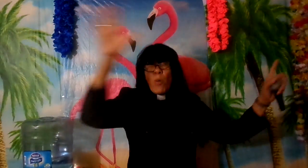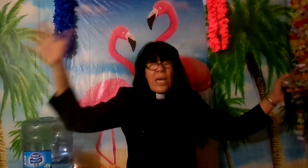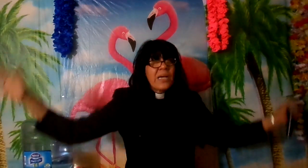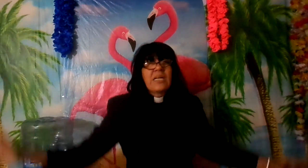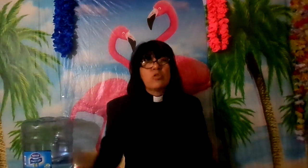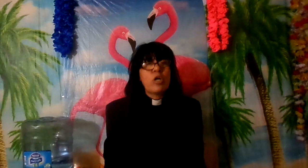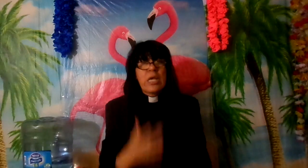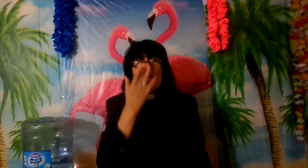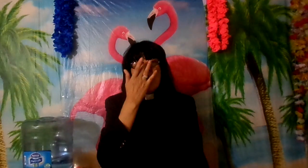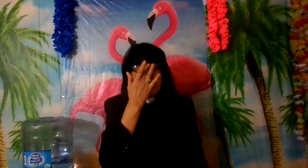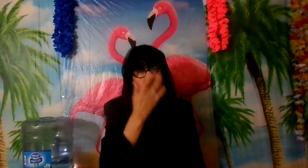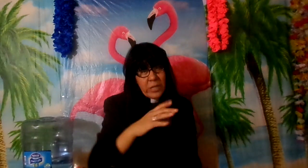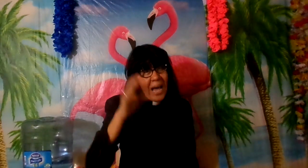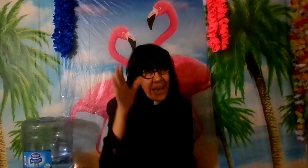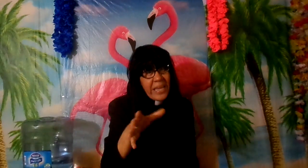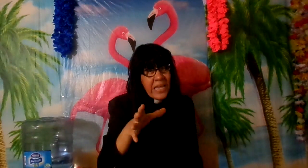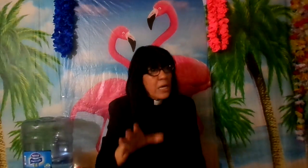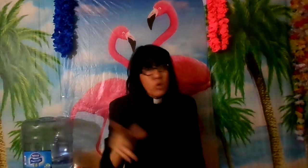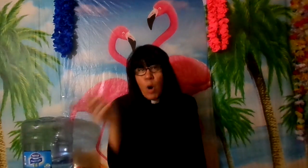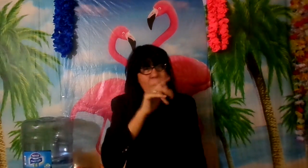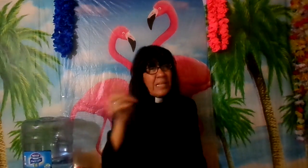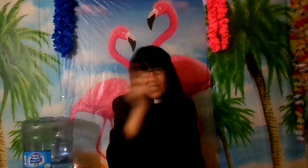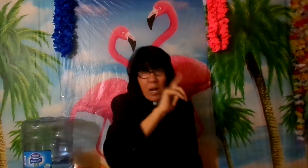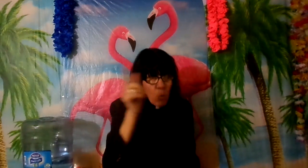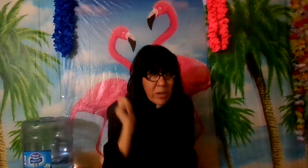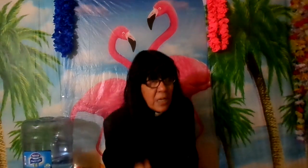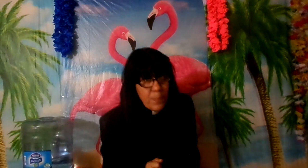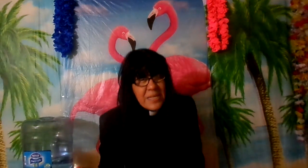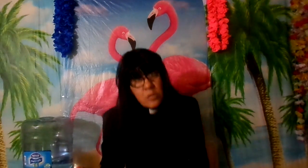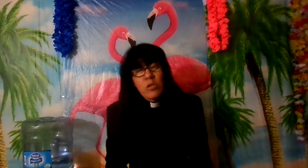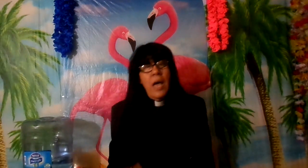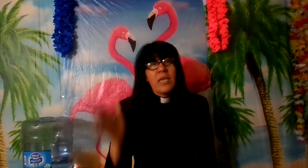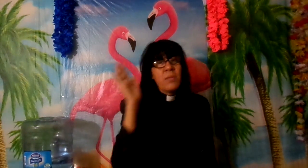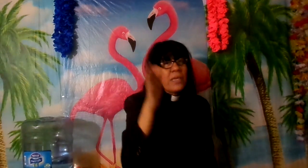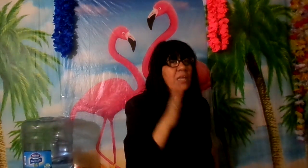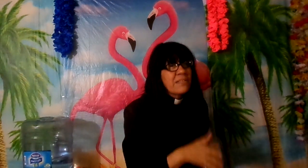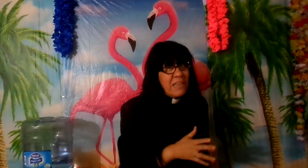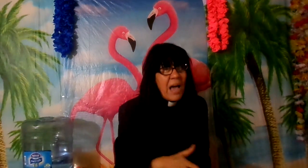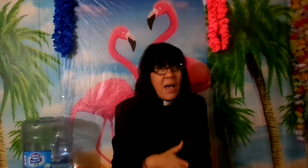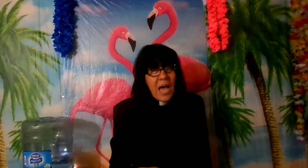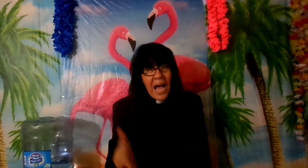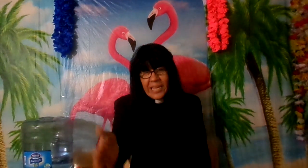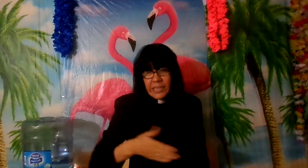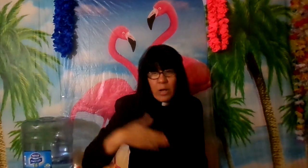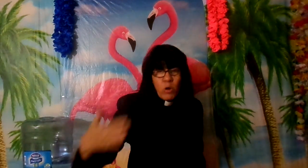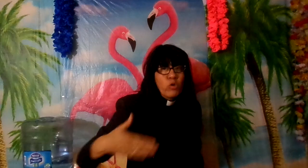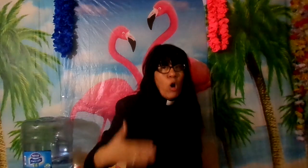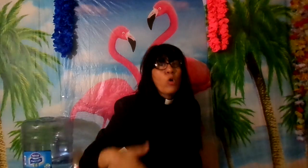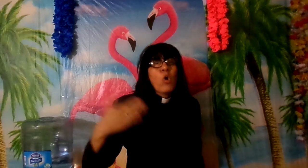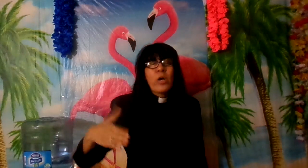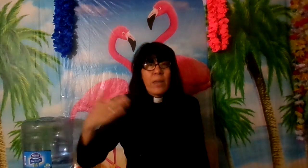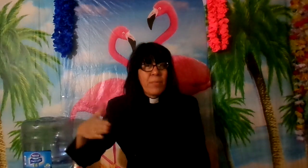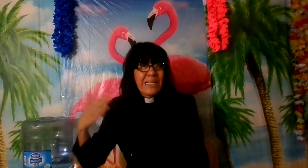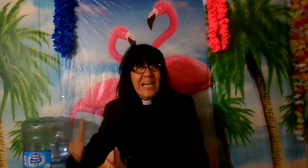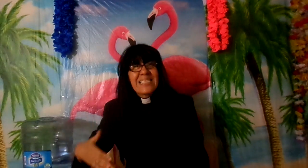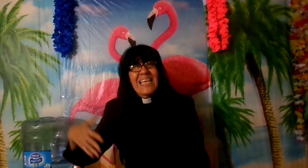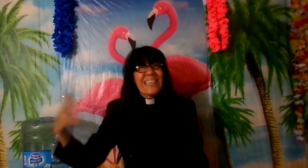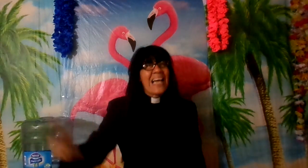bien grandote donde ahí no puede entrar cualquier persona y me decía aquí tengo yo los que en verdad están